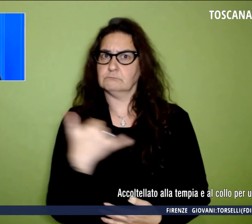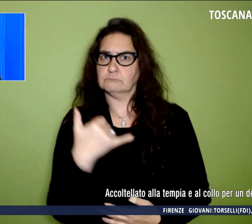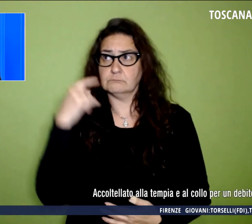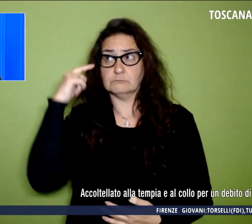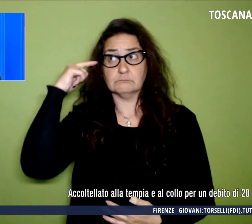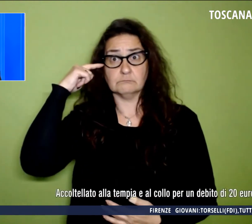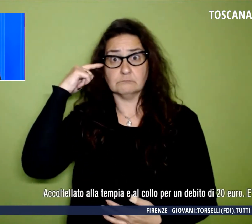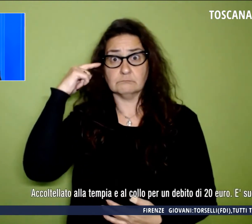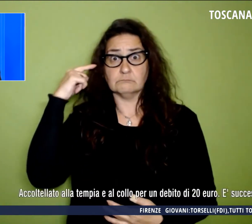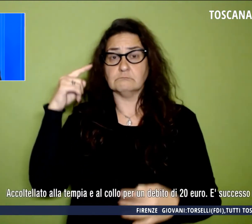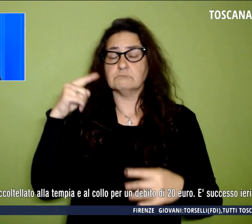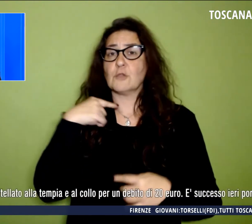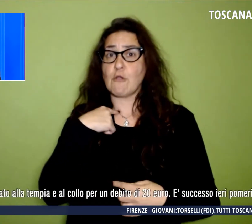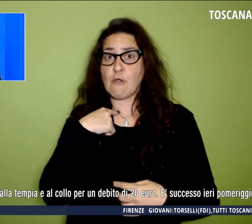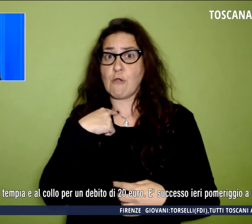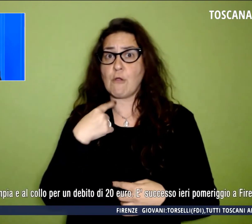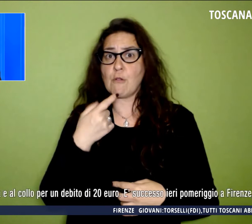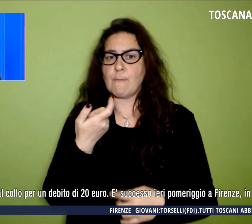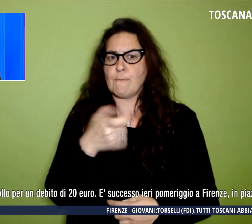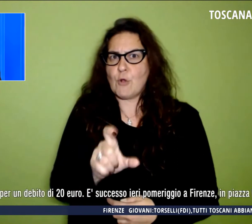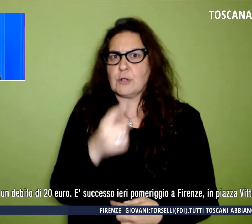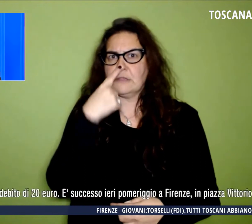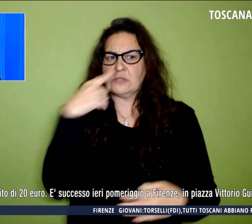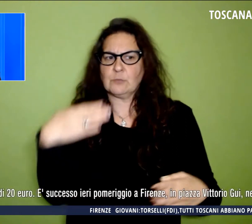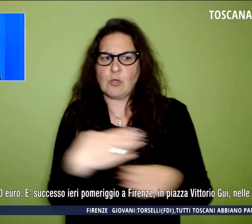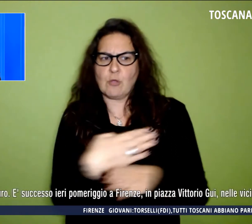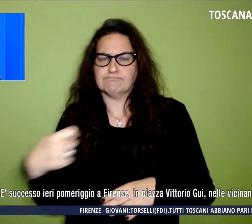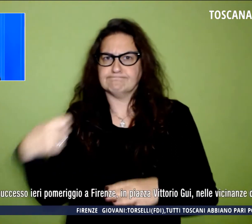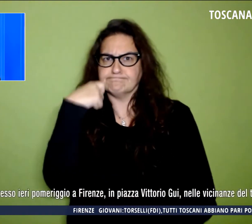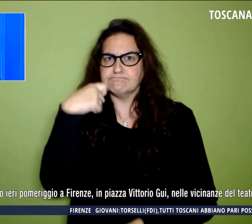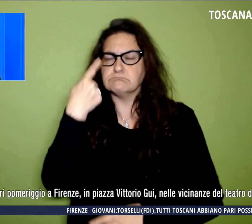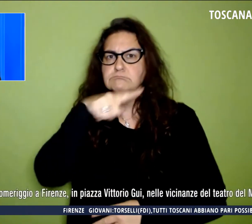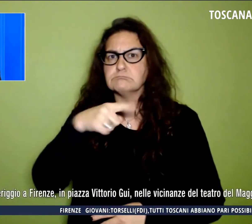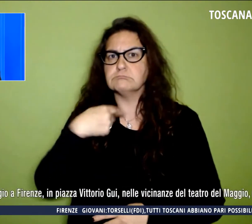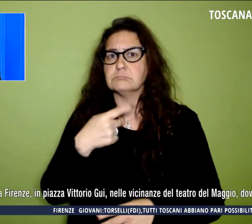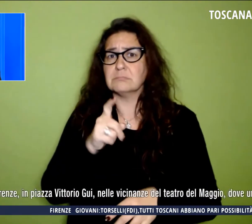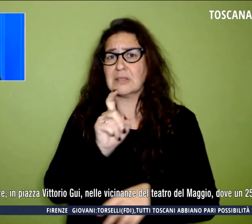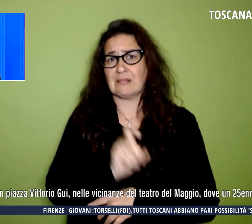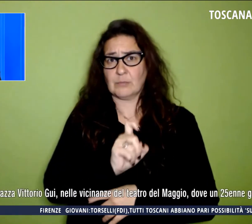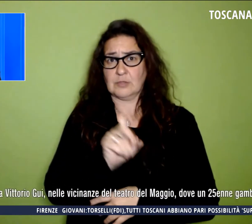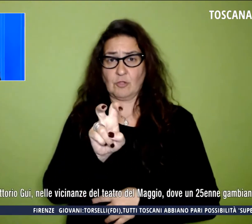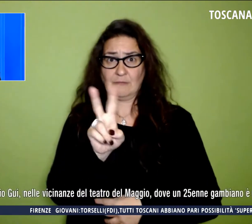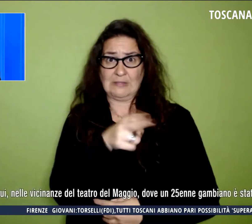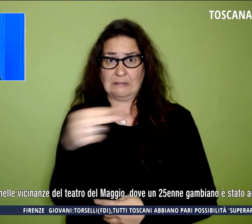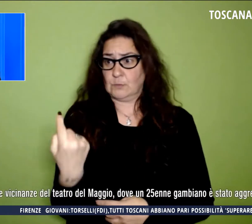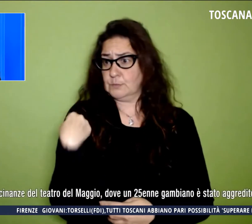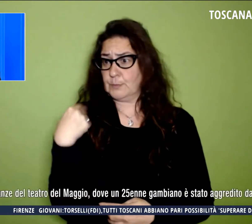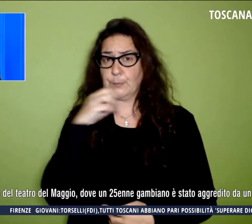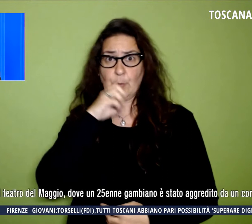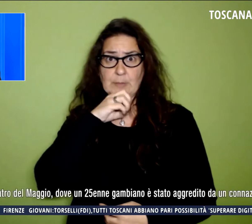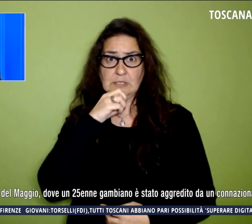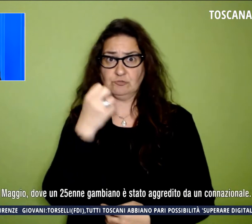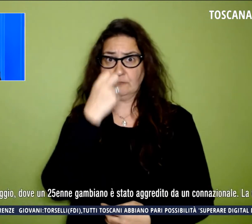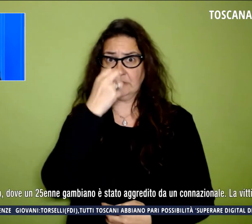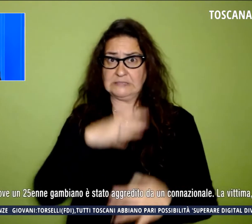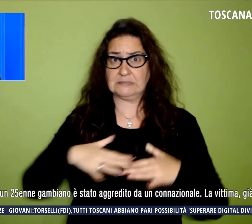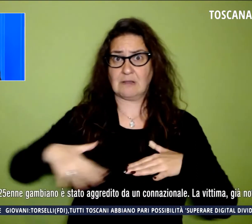collo per un debito di 20 euro. È accaduto ieri poveriggio a Firenze in